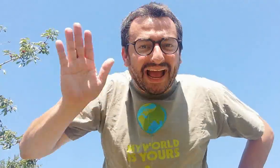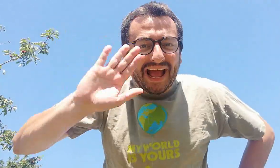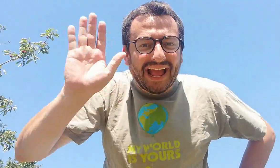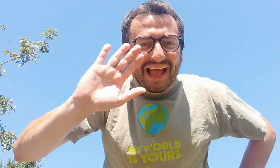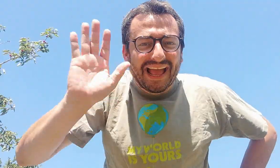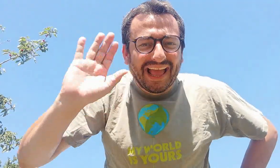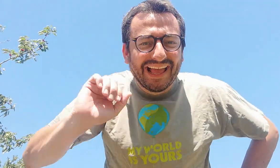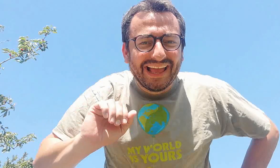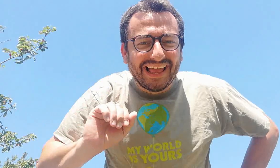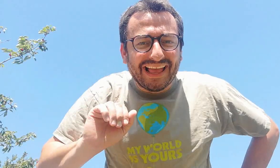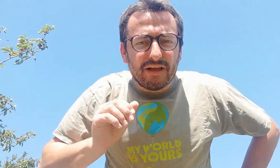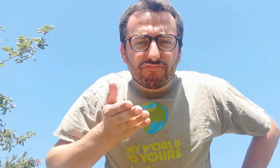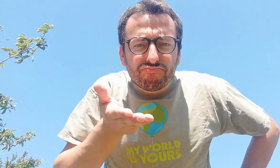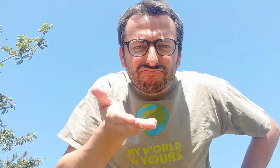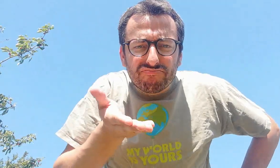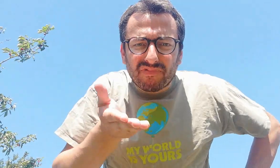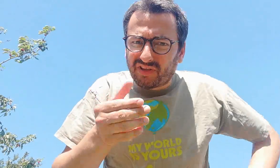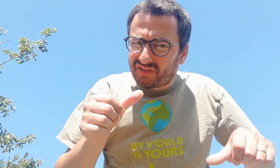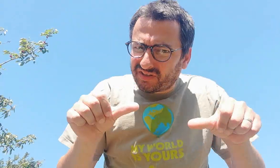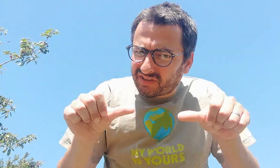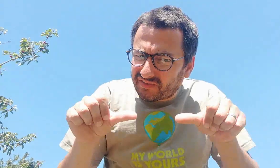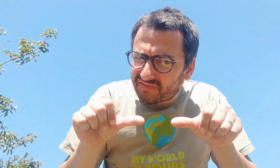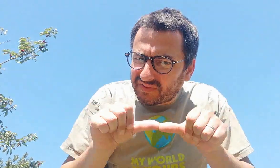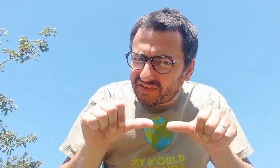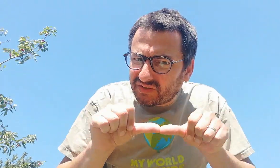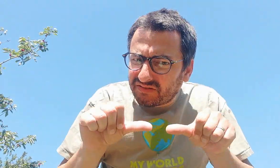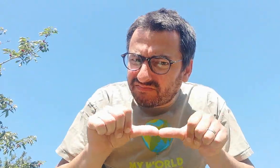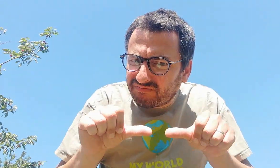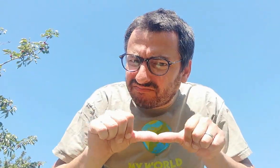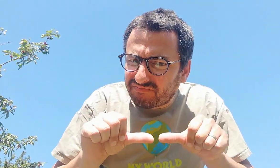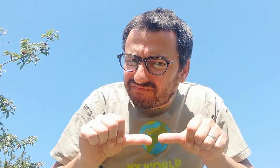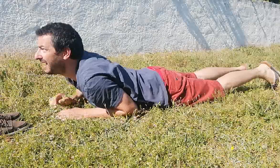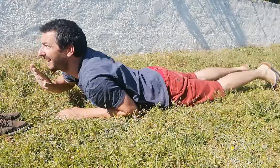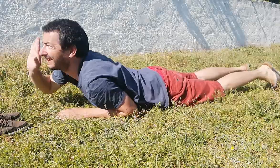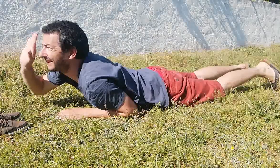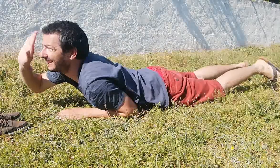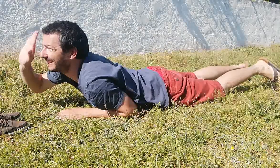Eh ! Qu'est-ce que tu fais ? Attends, attends.